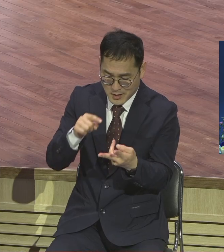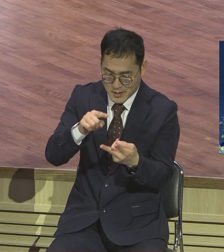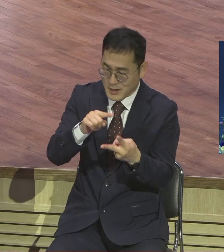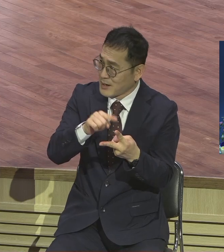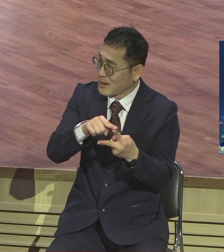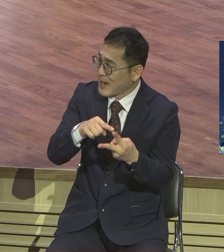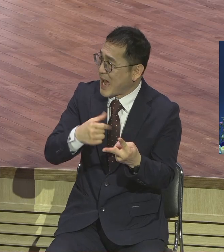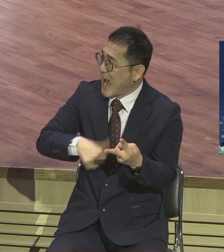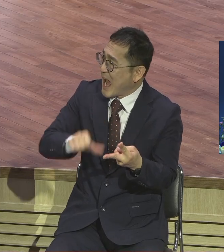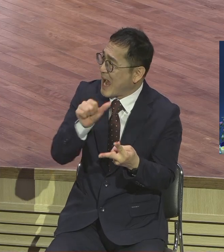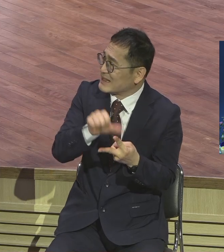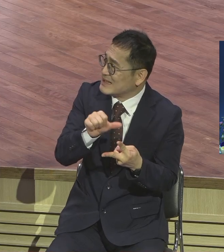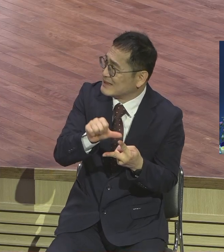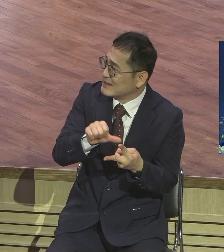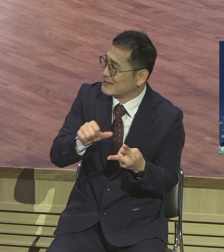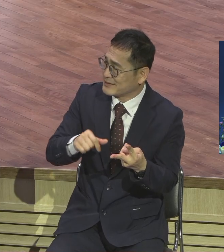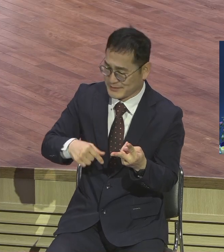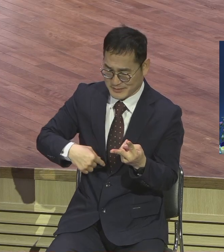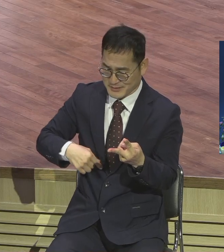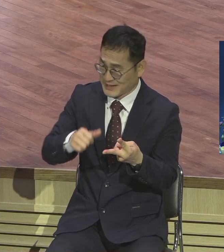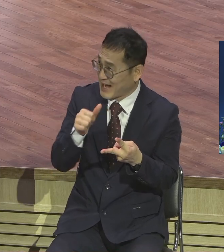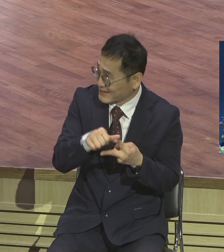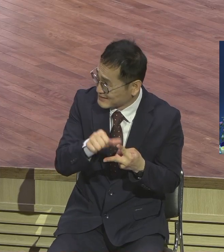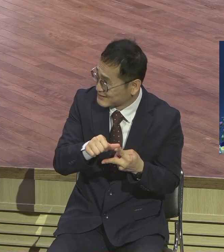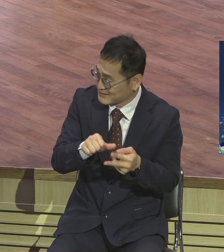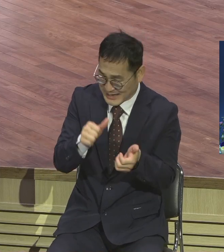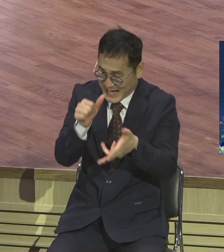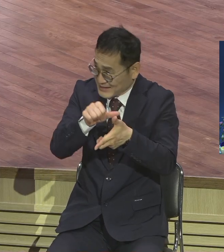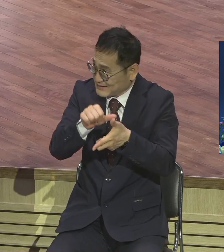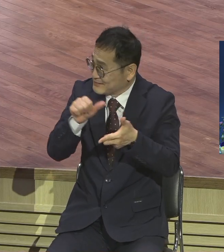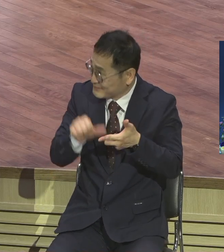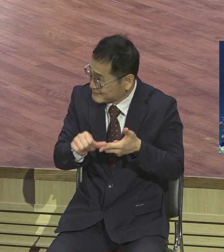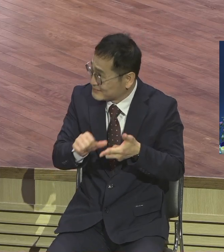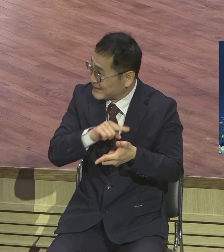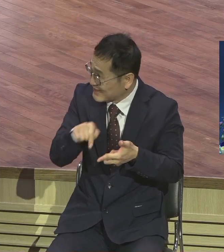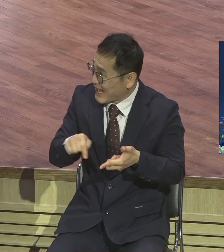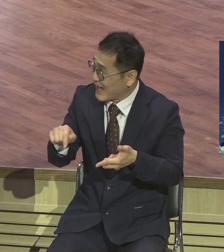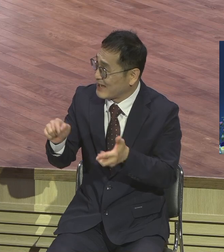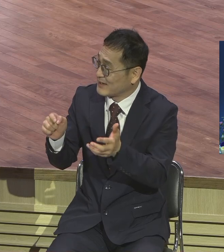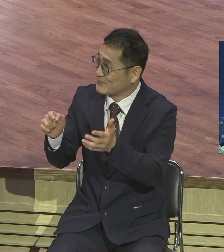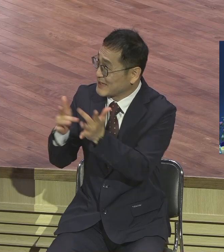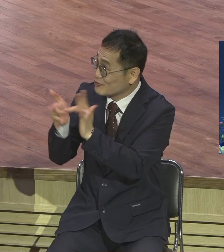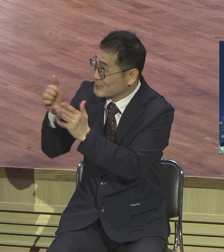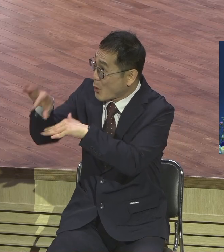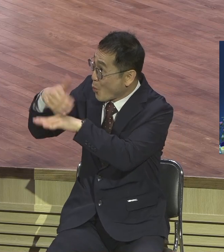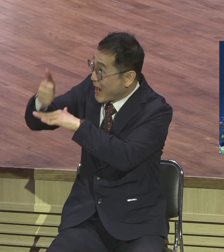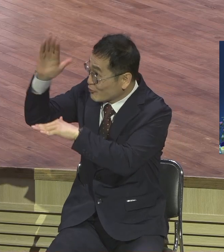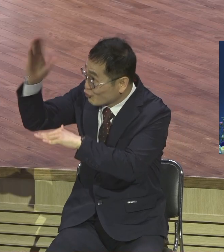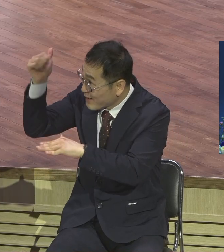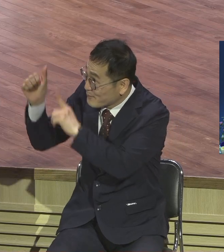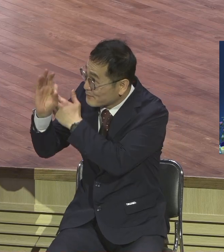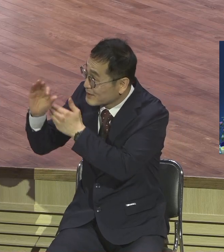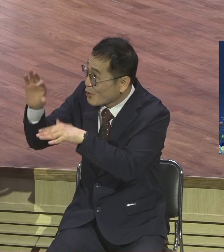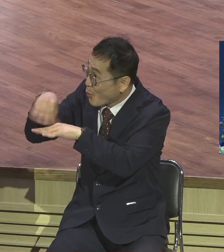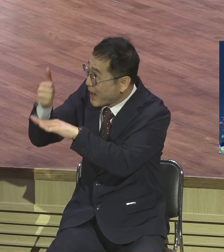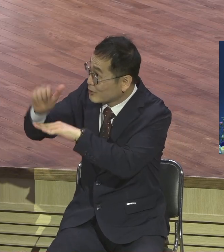작은아들은 왼쪽에 우의정 장의정 해달라고 부탁을 하였으니까 제자들이 들으면 기분 나빠가지고